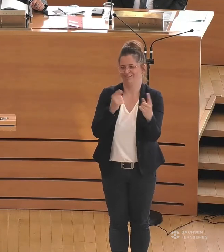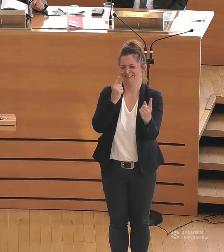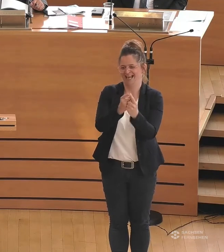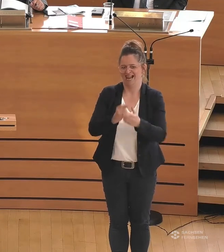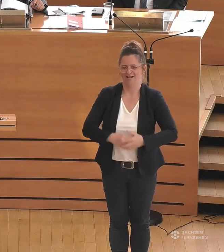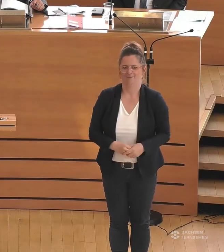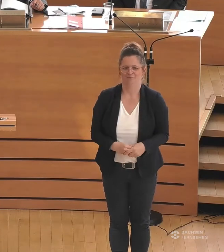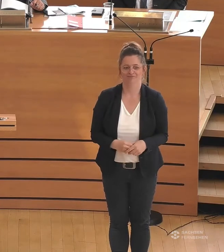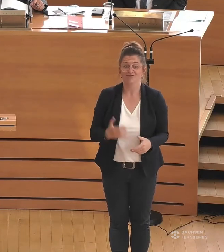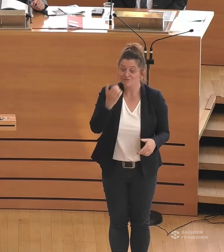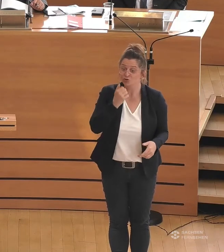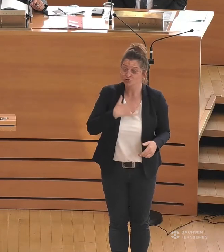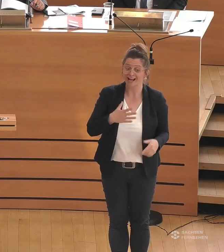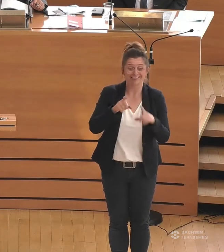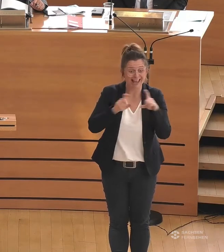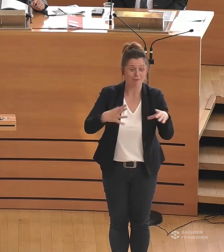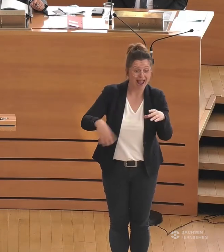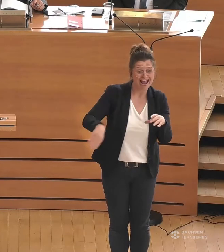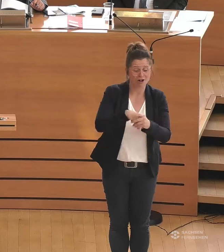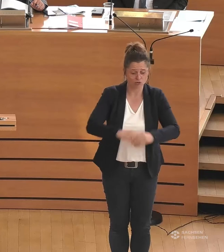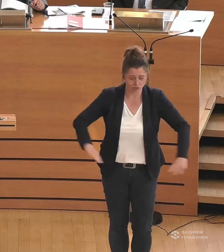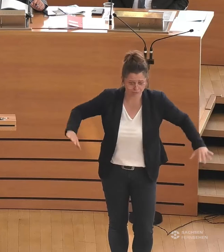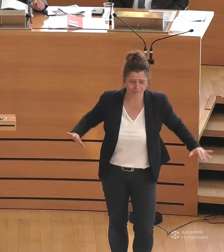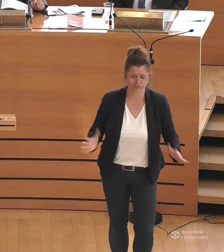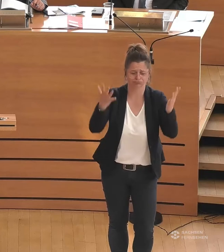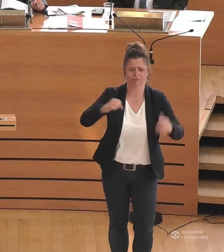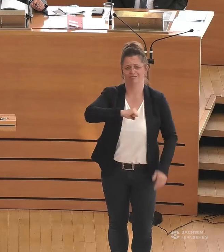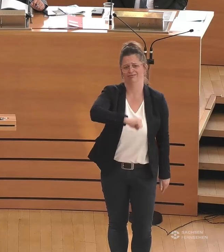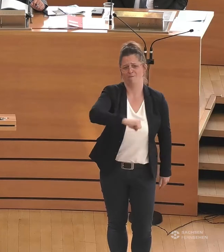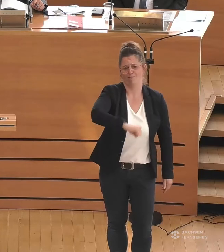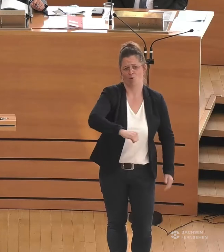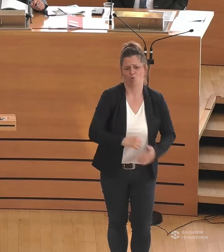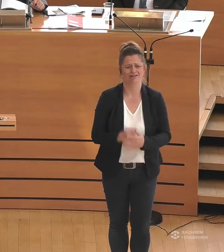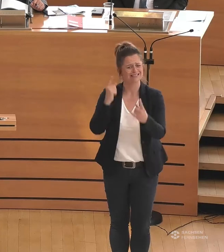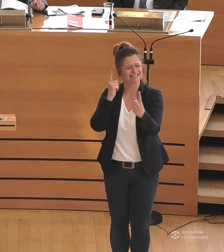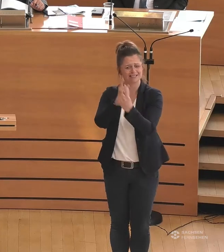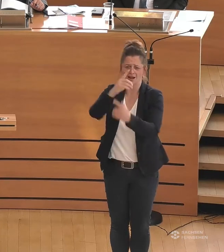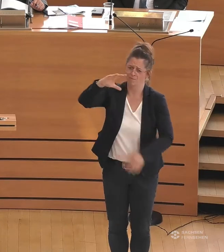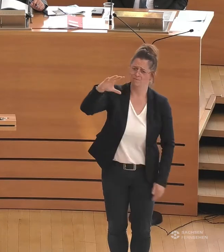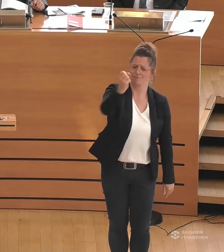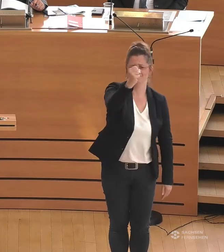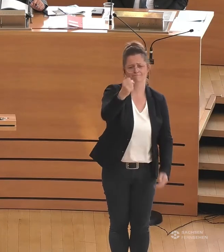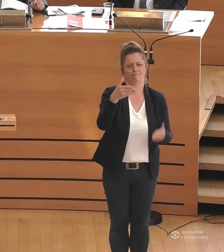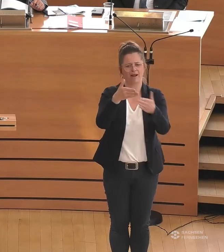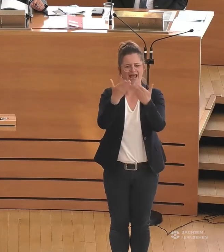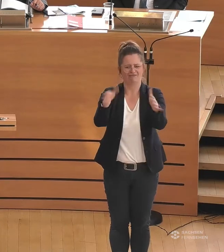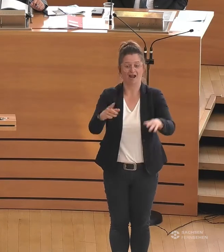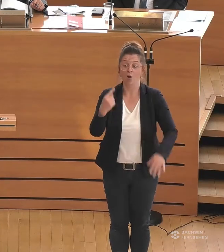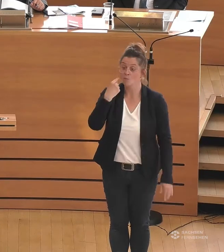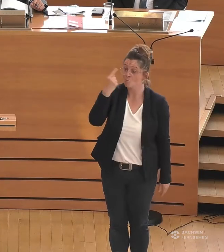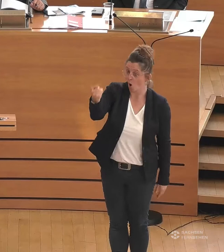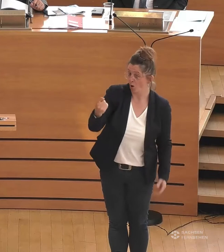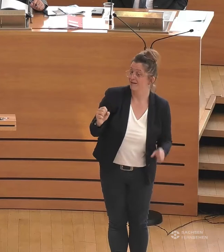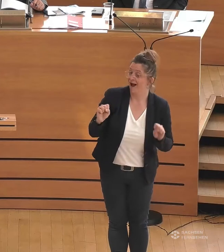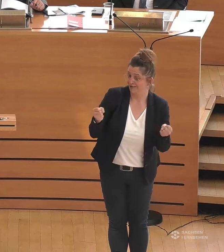Wir wollen Tempo für Inklusion. Und Tempo machen für Inklusion, barrierefrei zum Ziel, das ist auch das Motto des morgigen Aktionstages